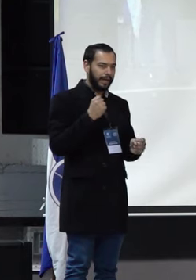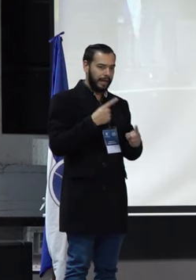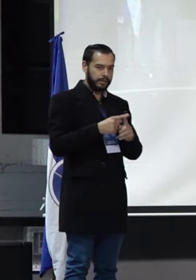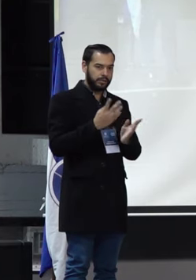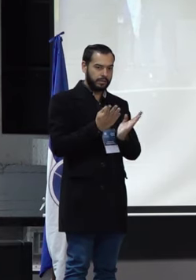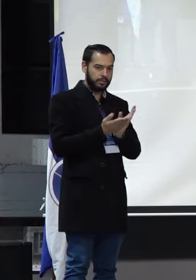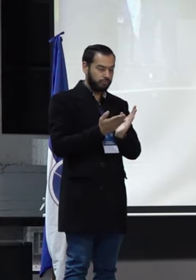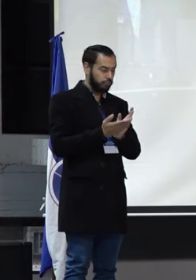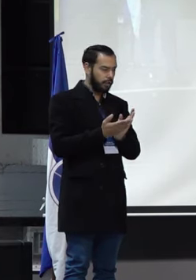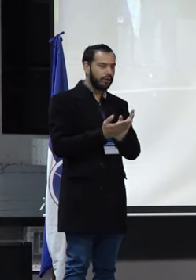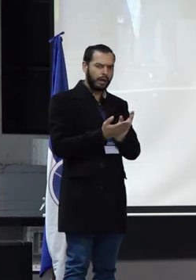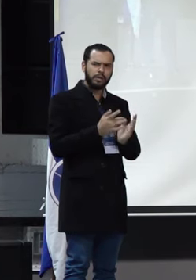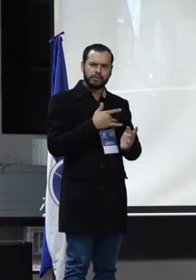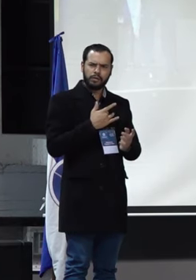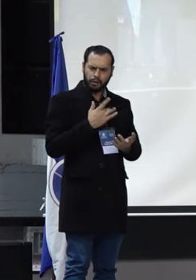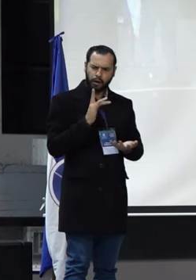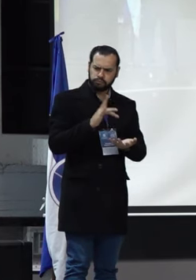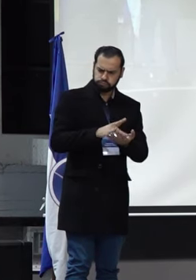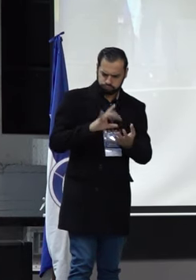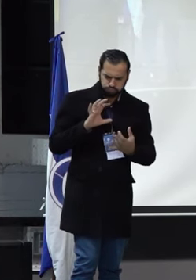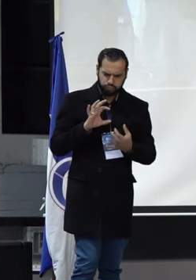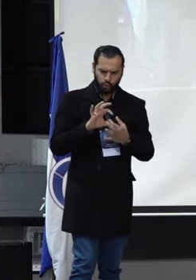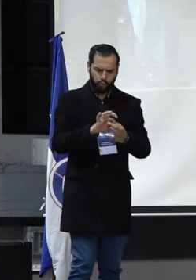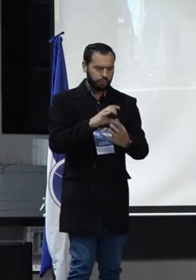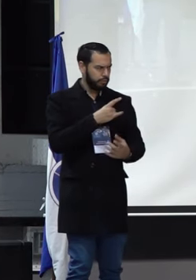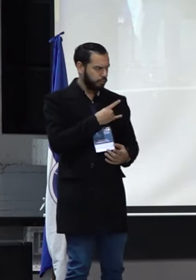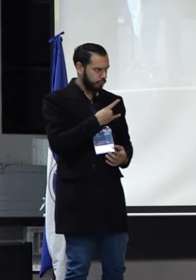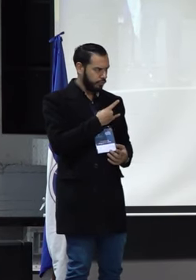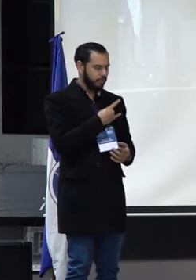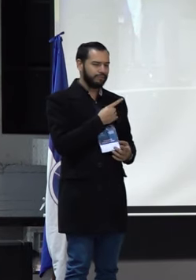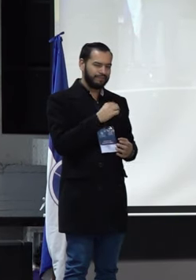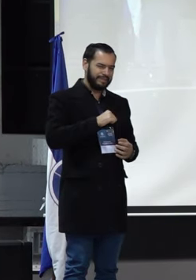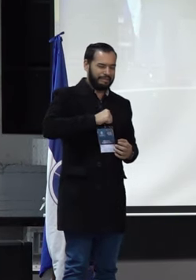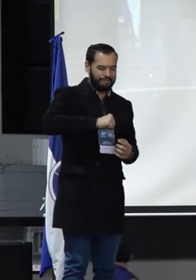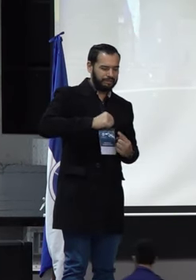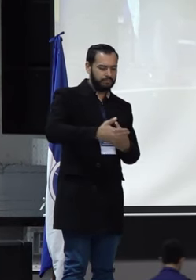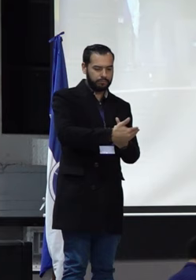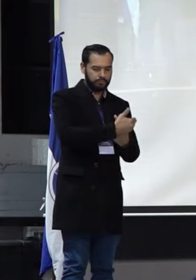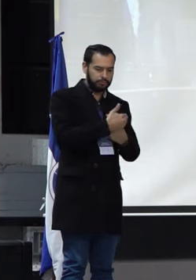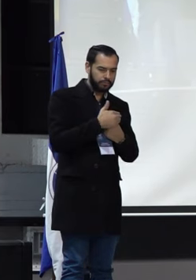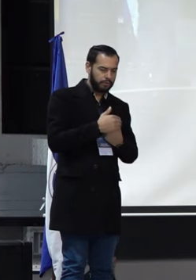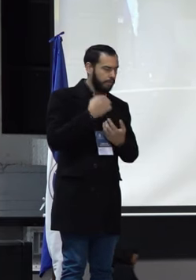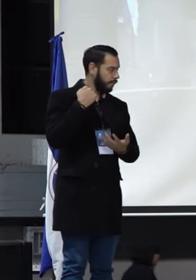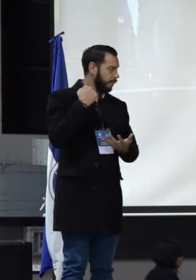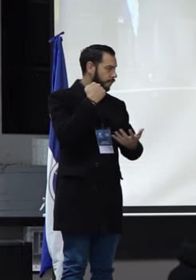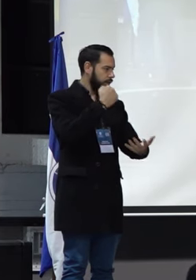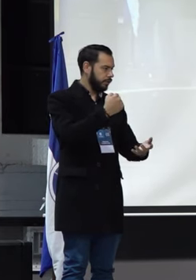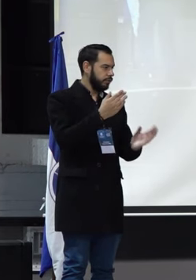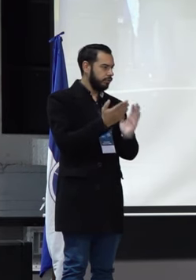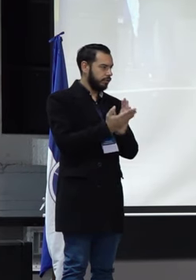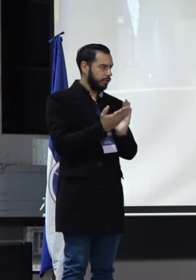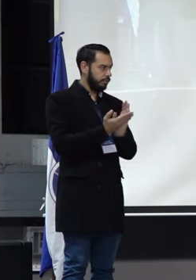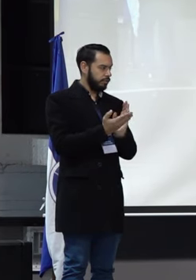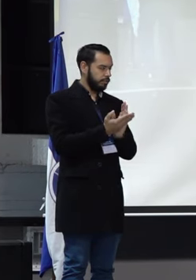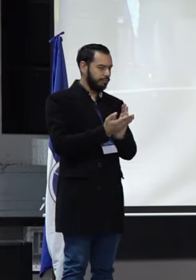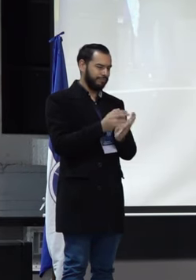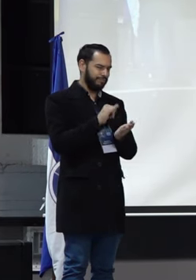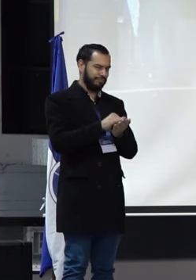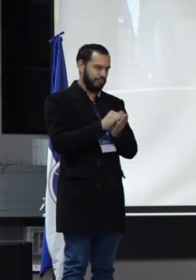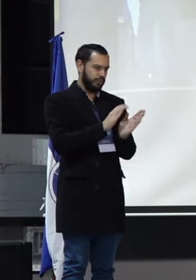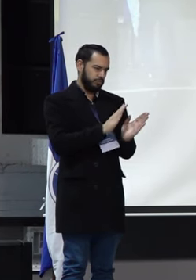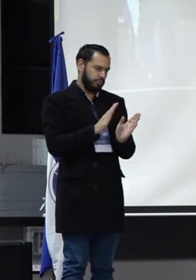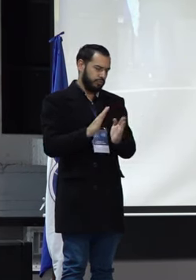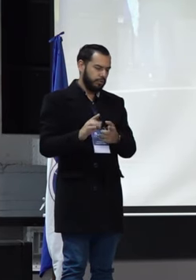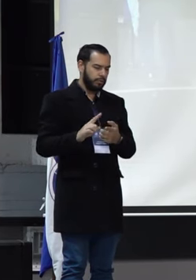parte, eso también atado entonces a una defensa por la financiación en la educación y en este mismo orden de ideas,